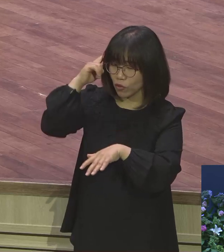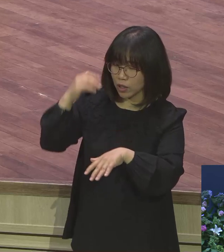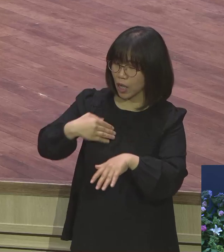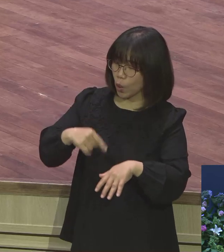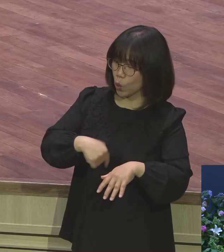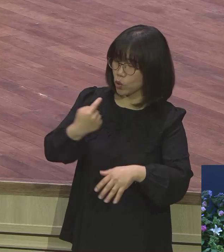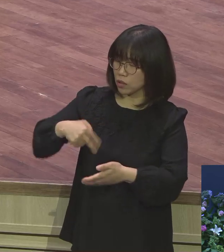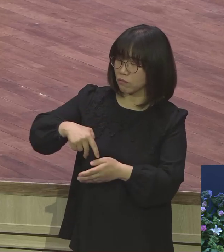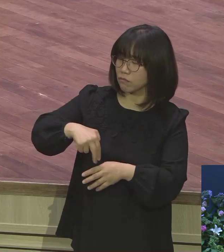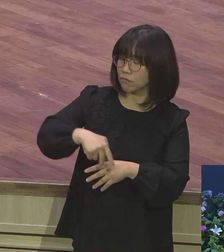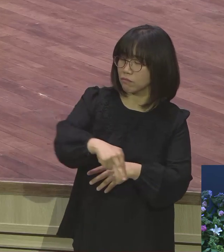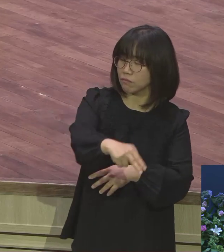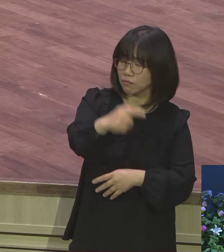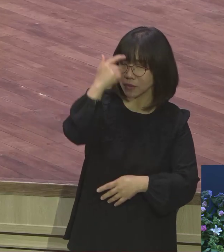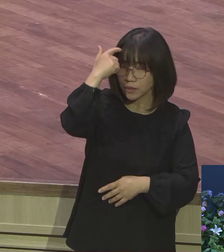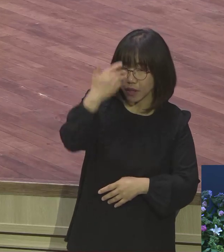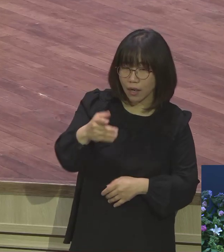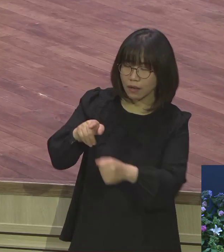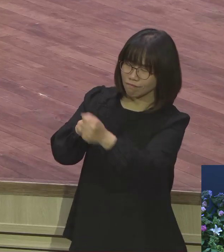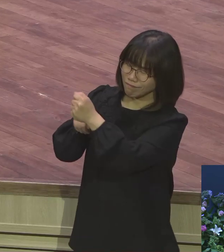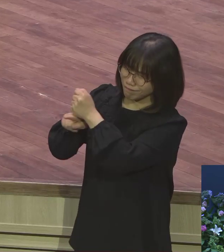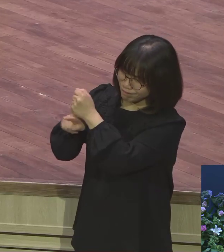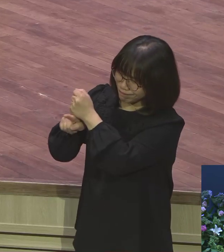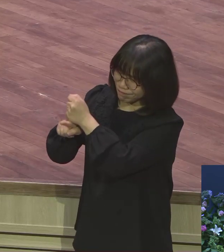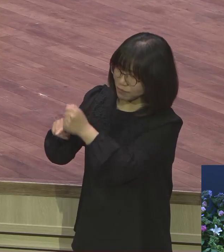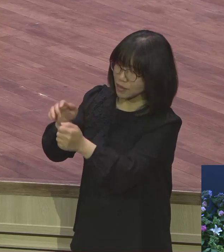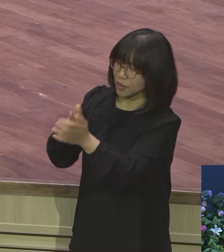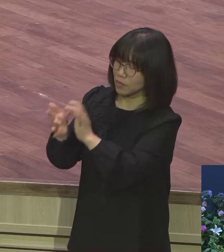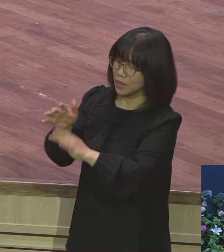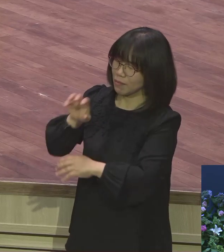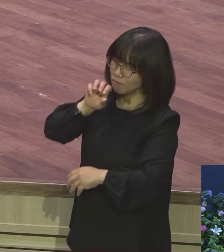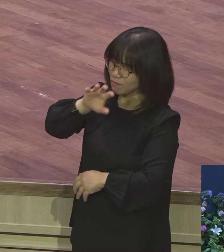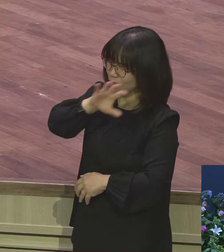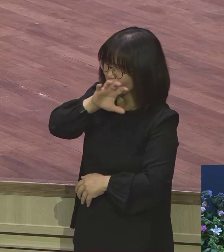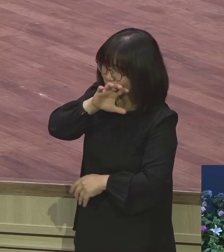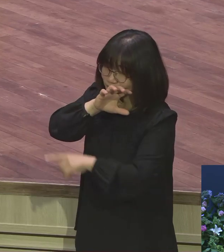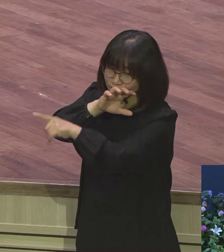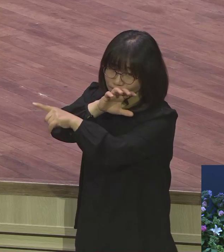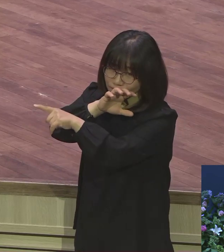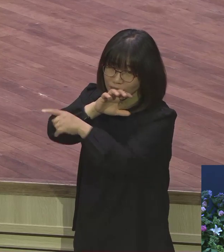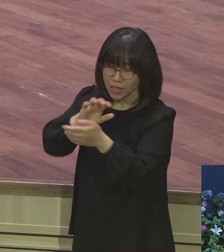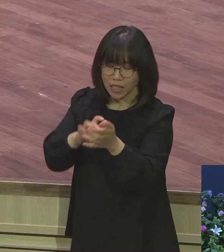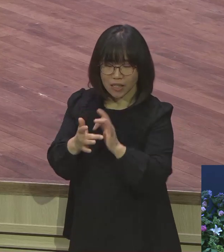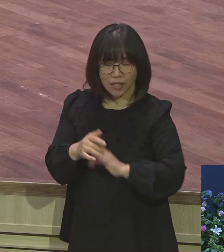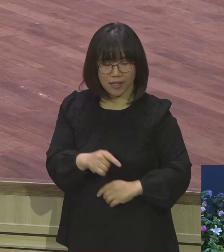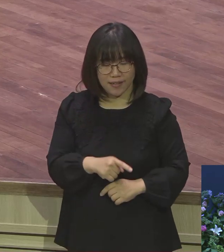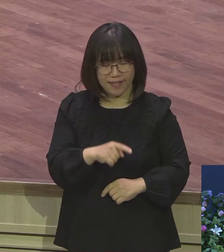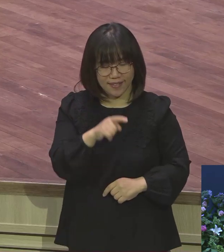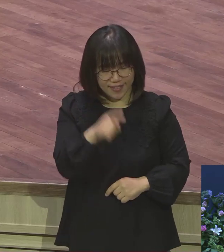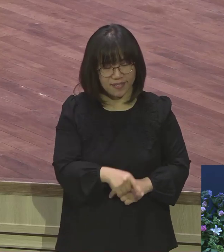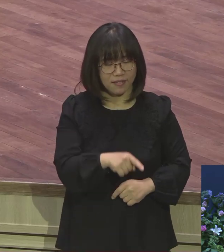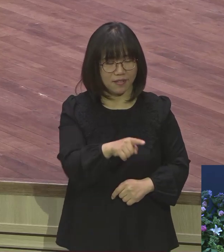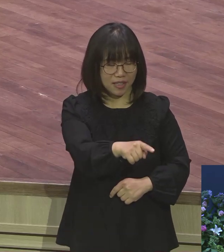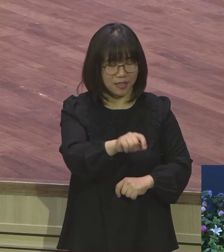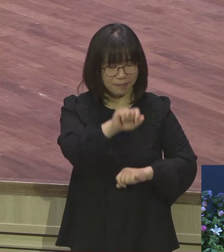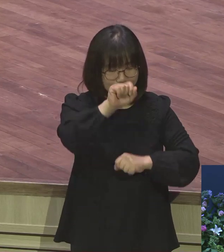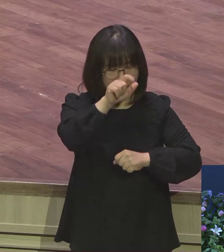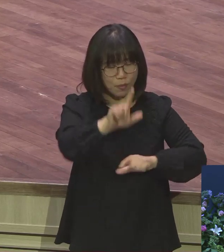놔두었습니까 라고 따지니까 예수님께서 그 한 발자국은 네 발자국이야 네가 너무